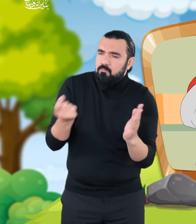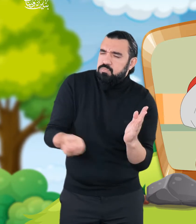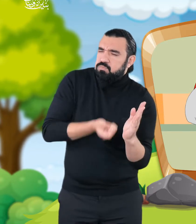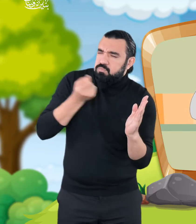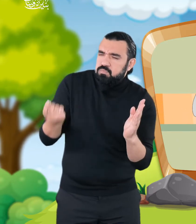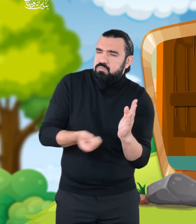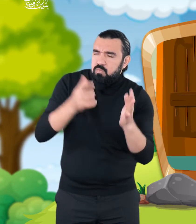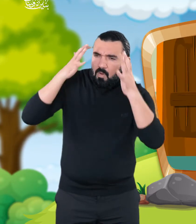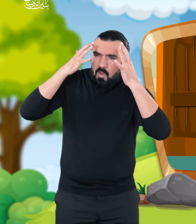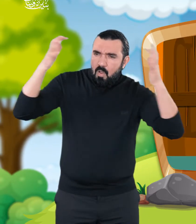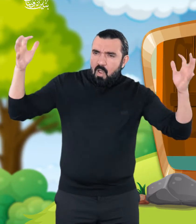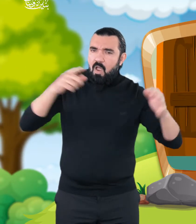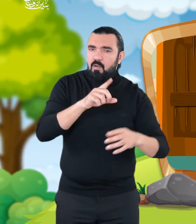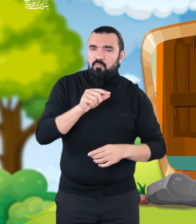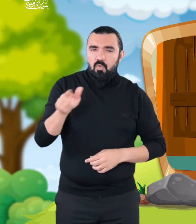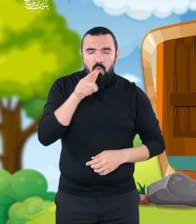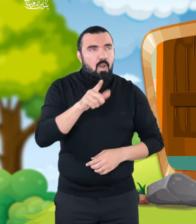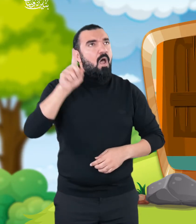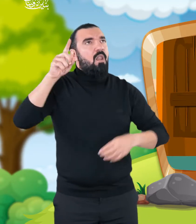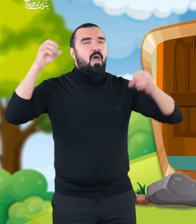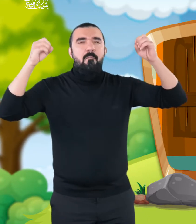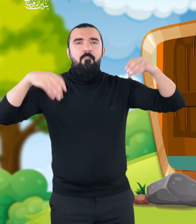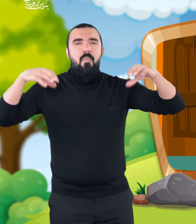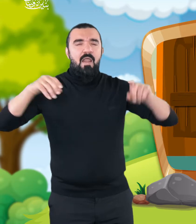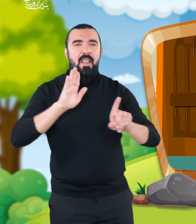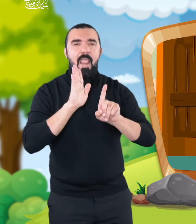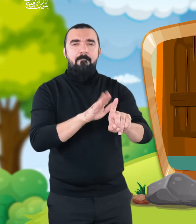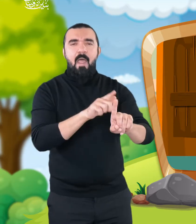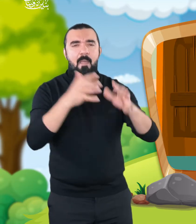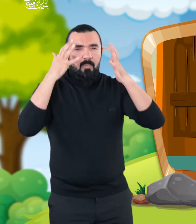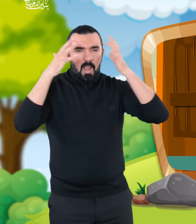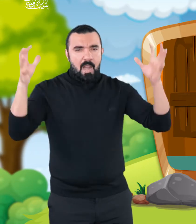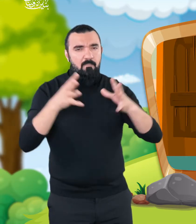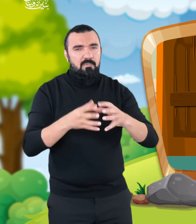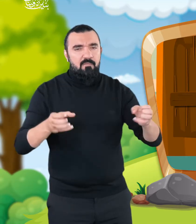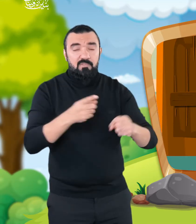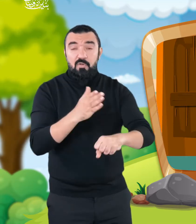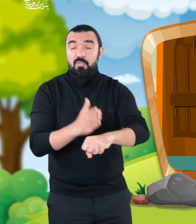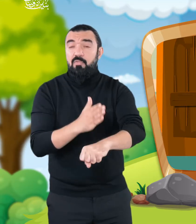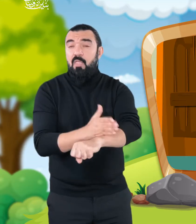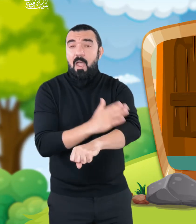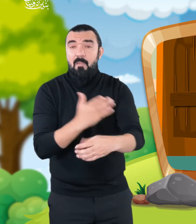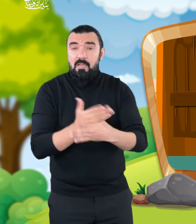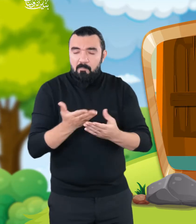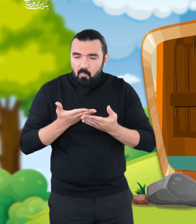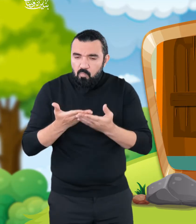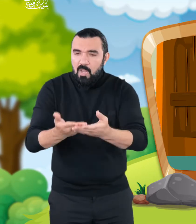وكتابته بارك الله في الإمام الطبري كم يتعب من أجل خدمة الإسلام والمسلمين